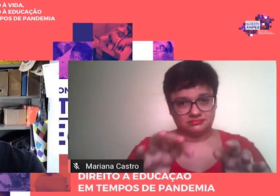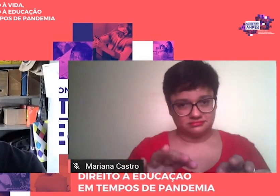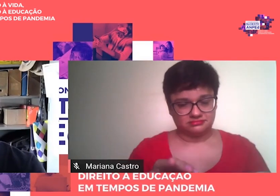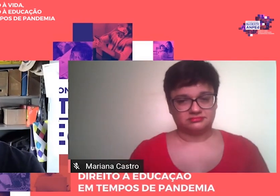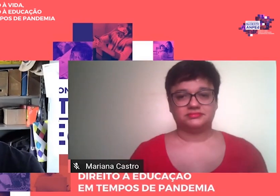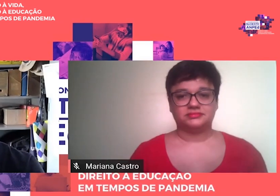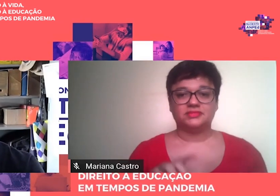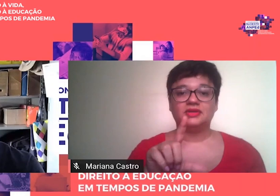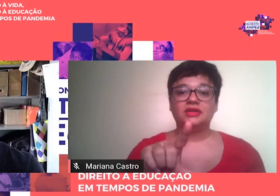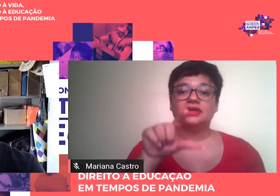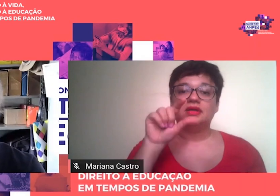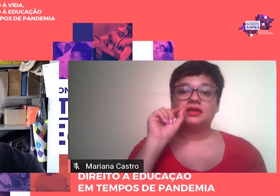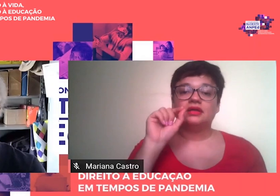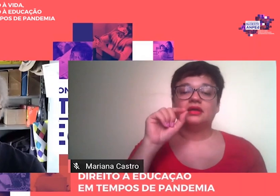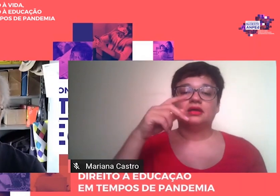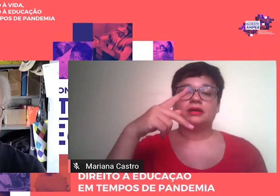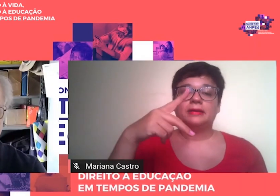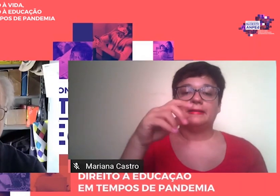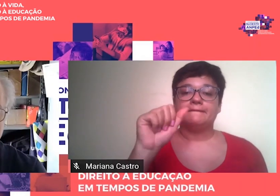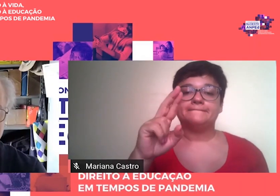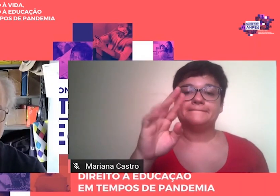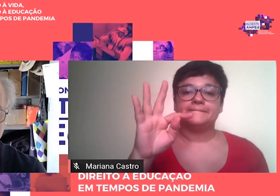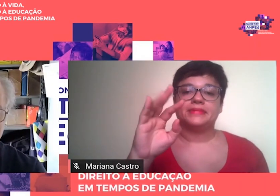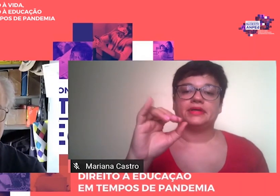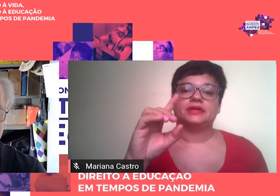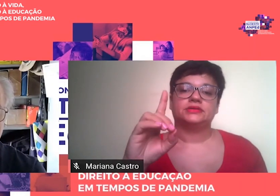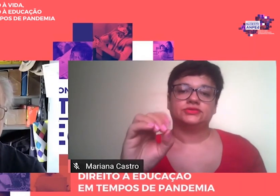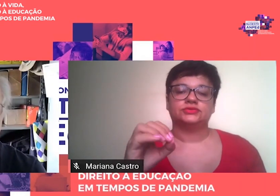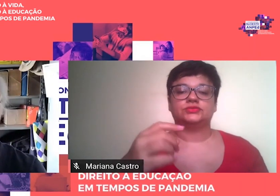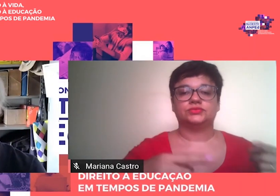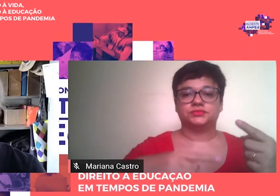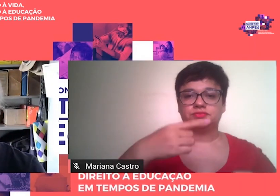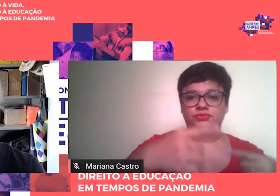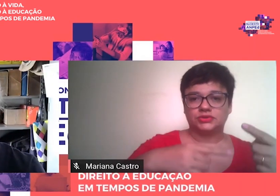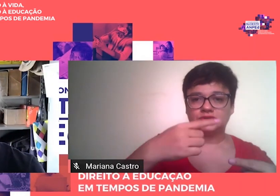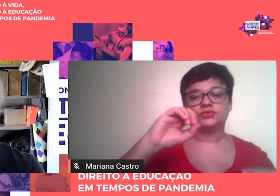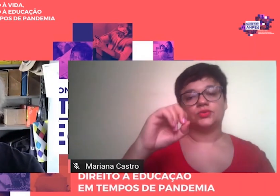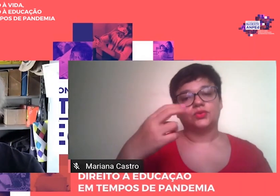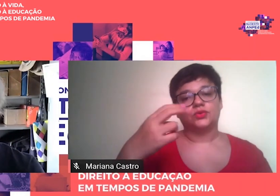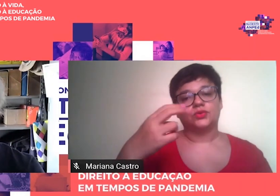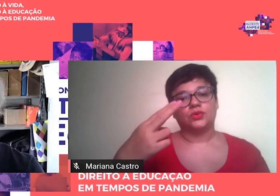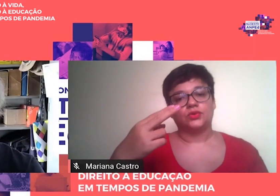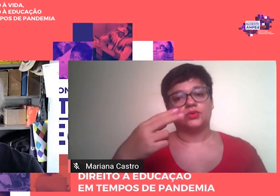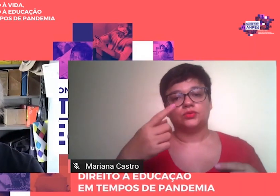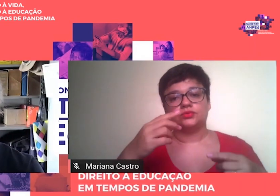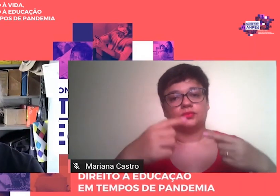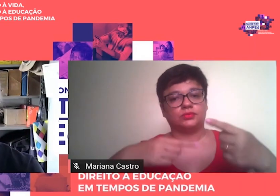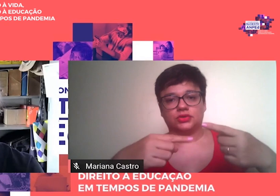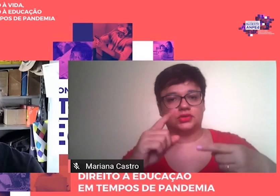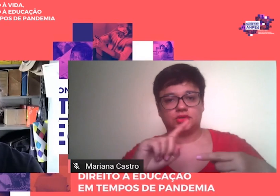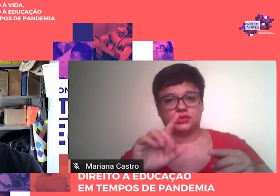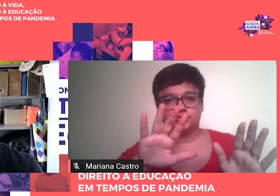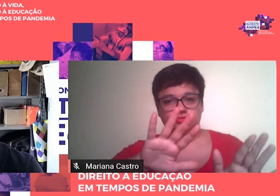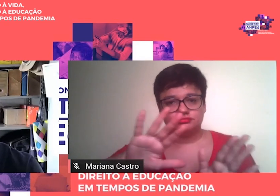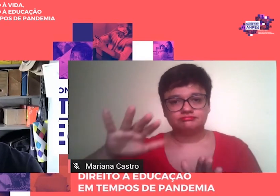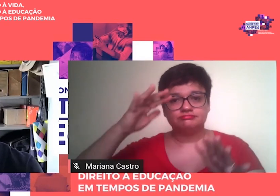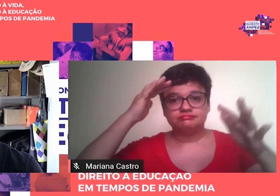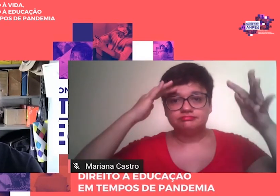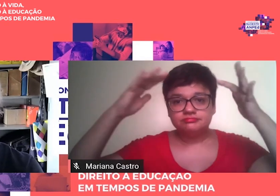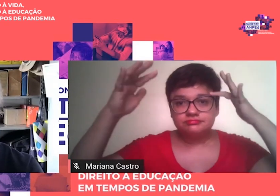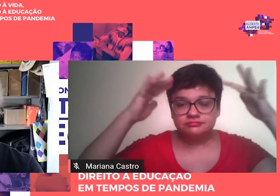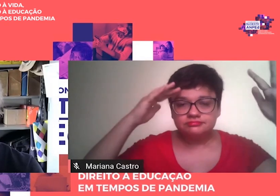partido ideológico ao invés do partido político no sentido Gramsciano dos termos foi